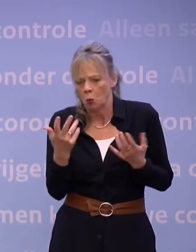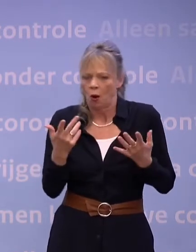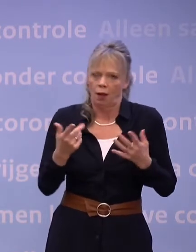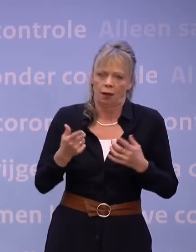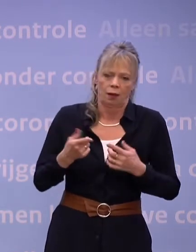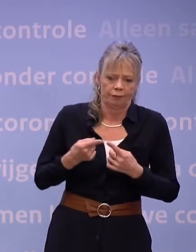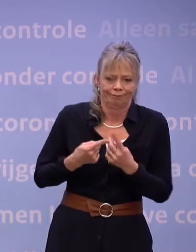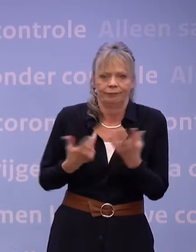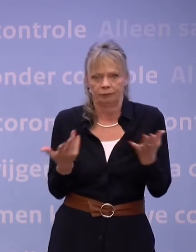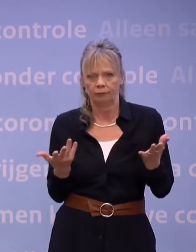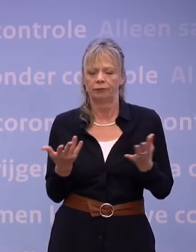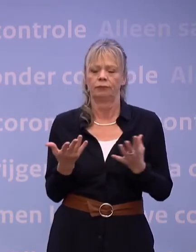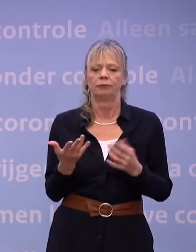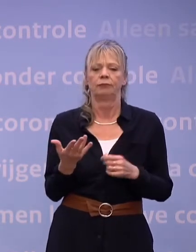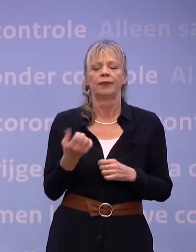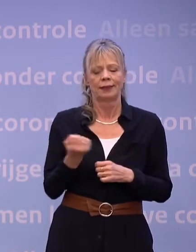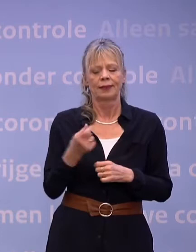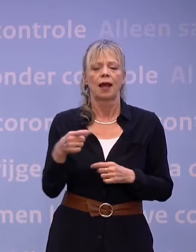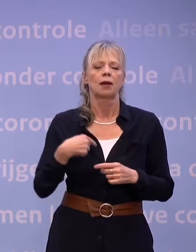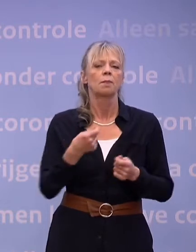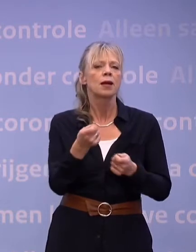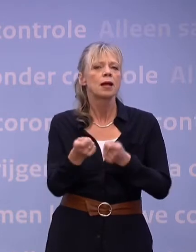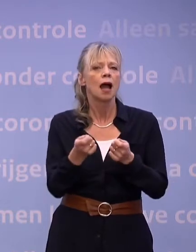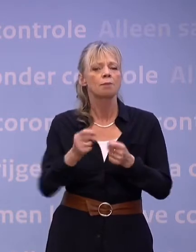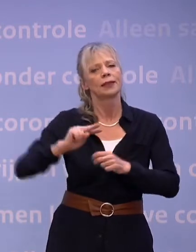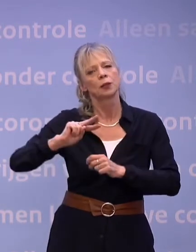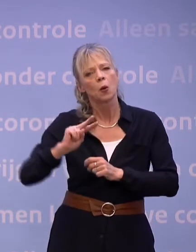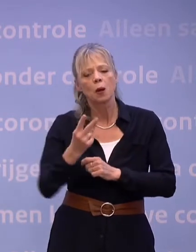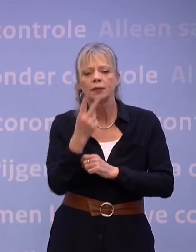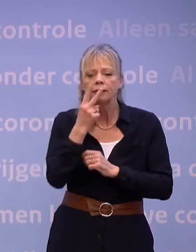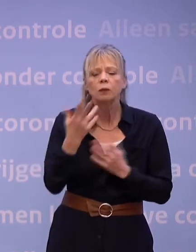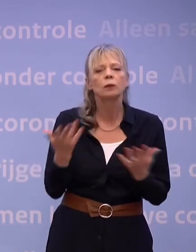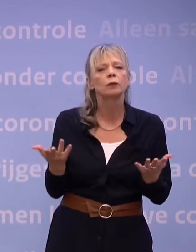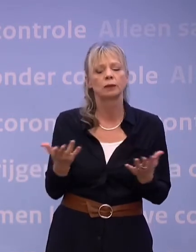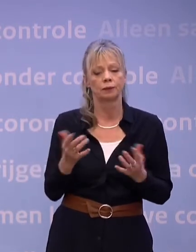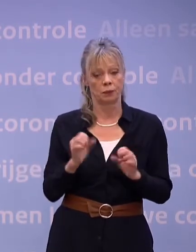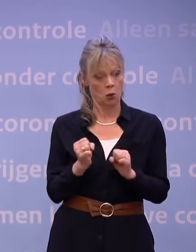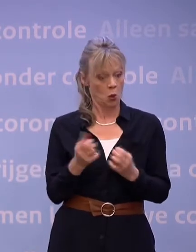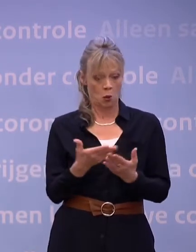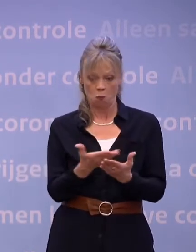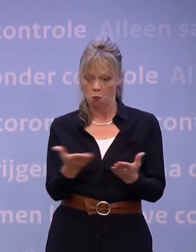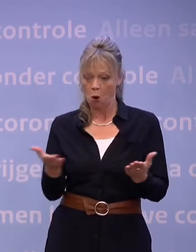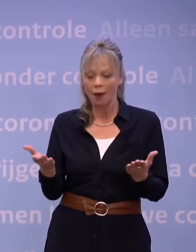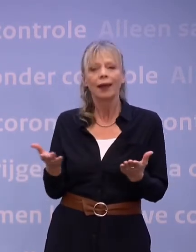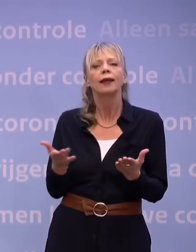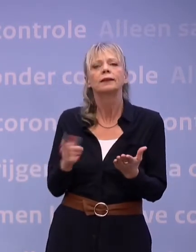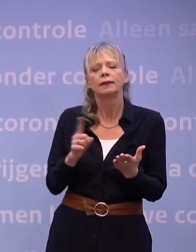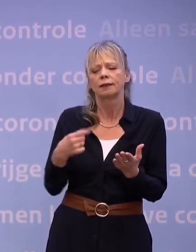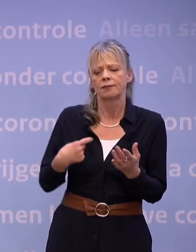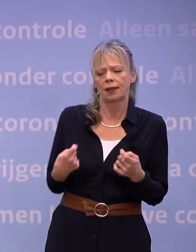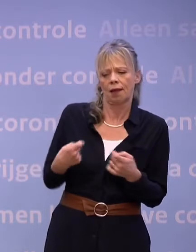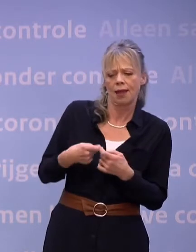Als kabinet hebben we daarom opnieuw gekeken wat we binnen alle mogelijkheden extra kunnen doen...